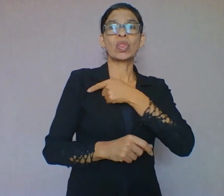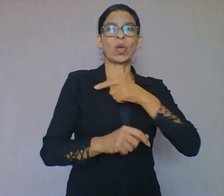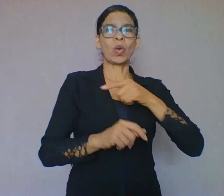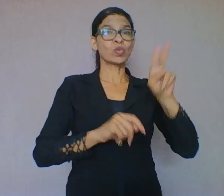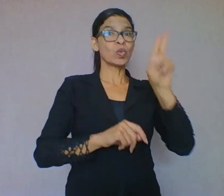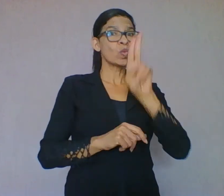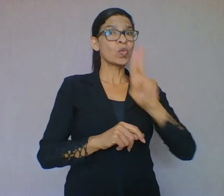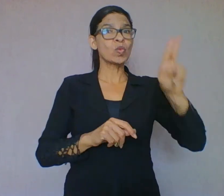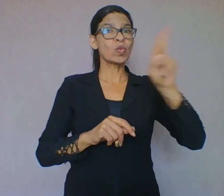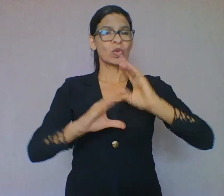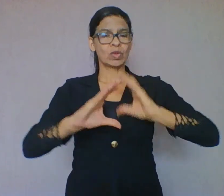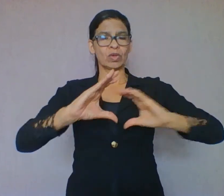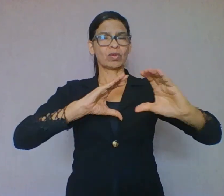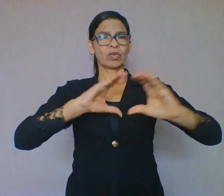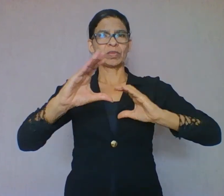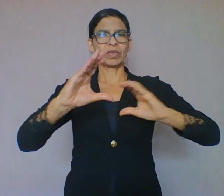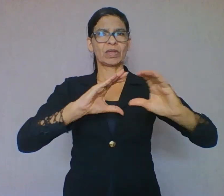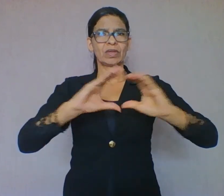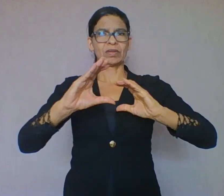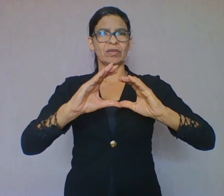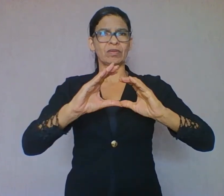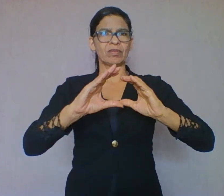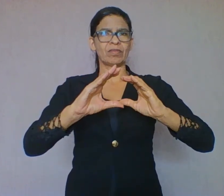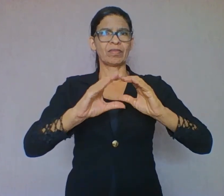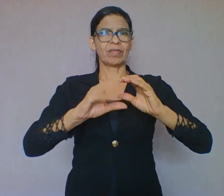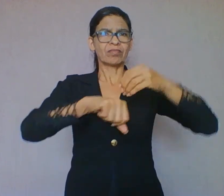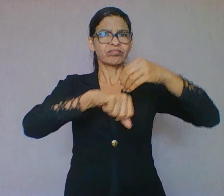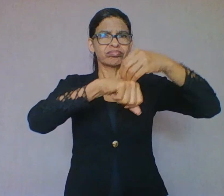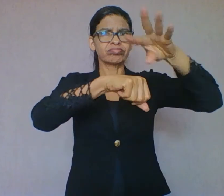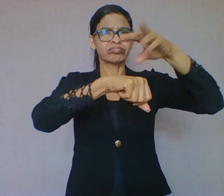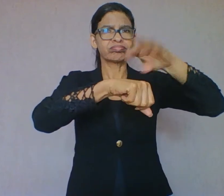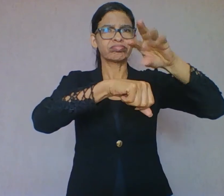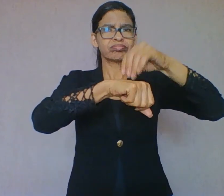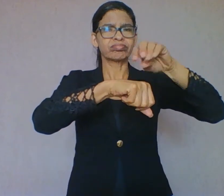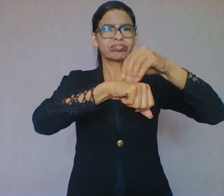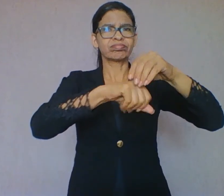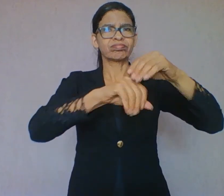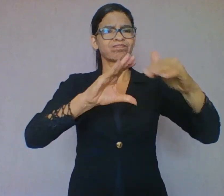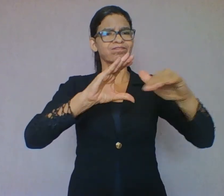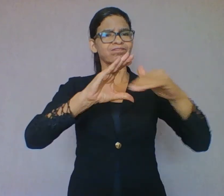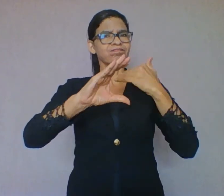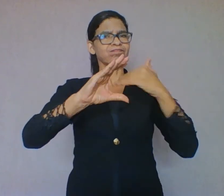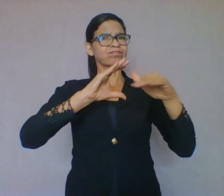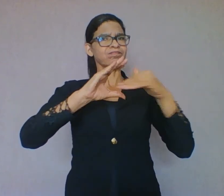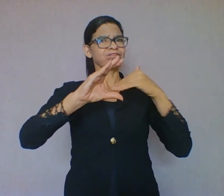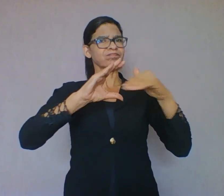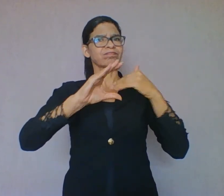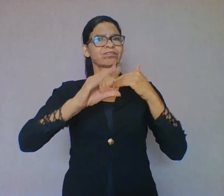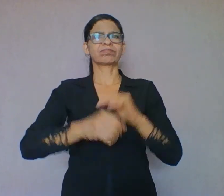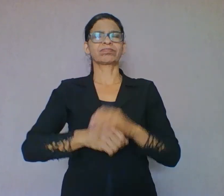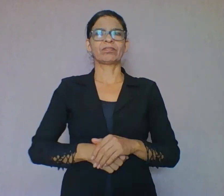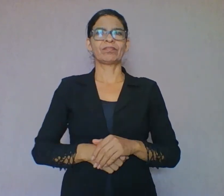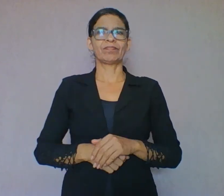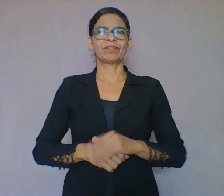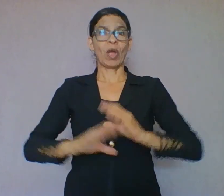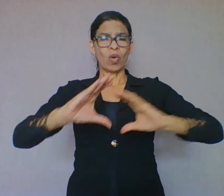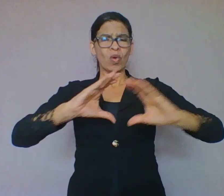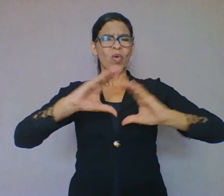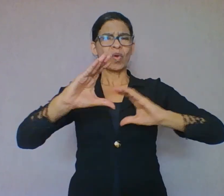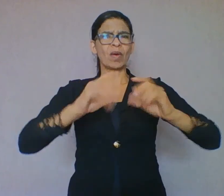Além disso, para que haja comunicação, são necessários os elementos da comunicação, que são o código,